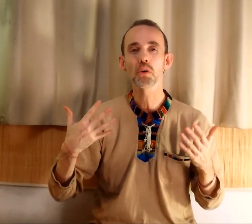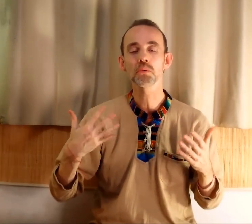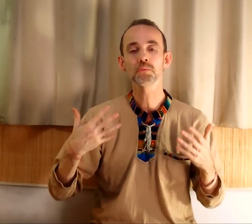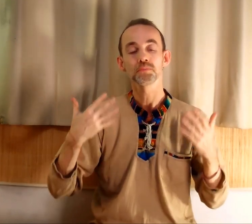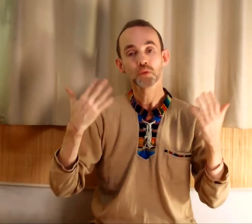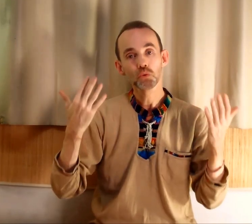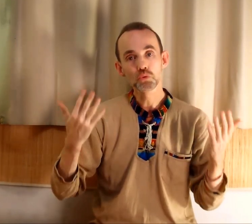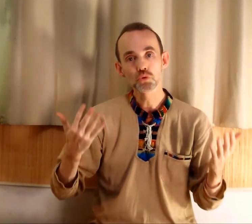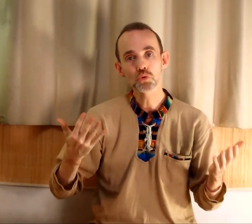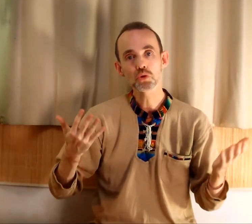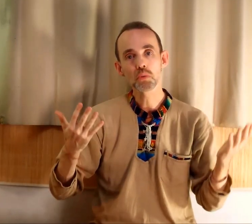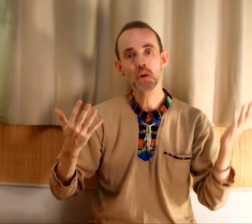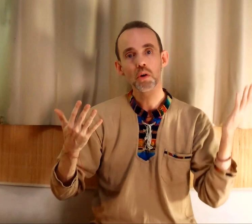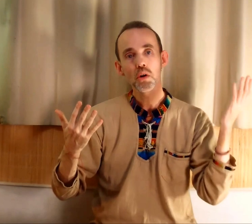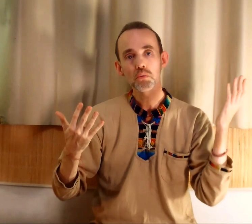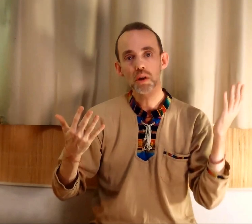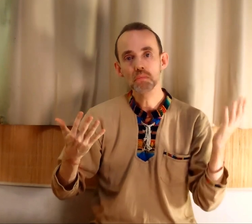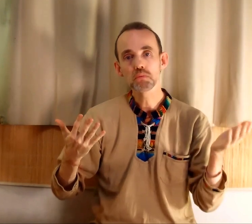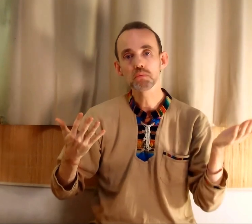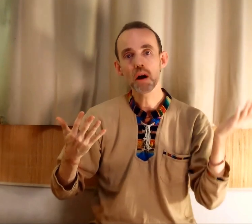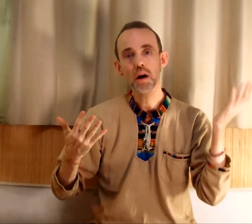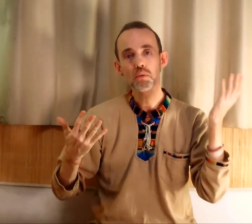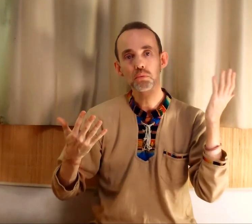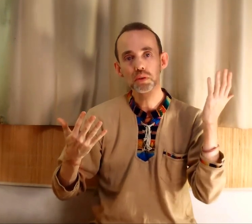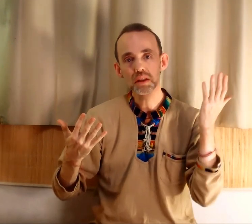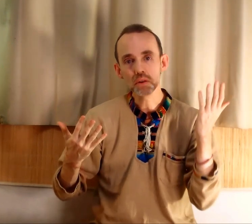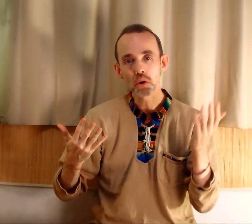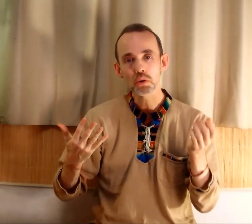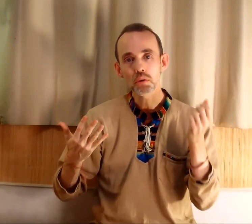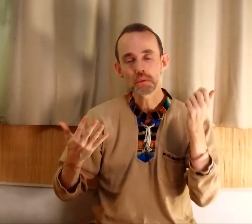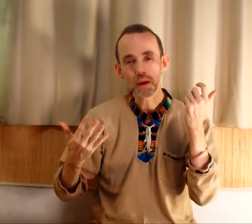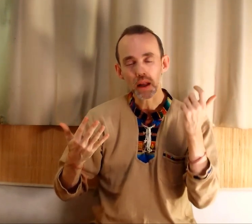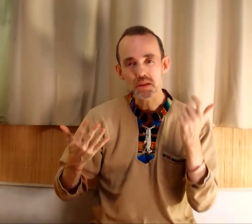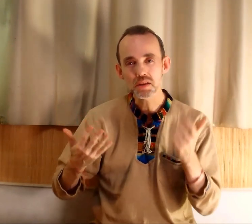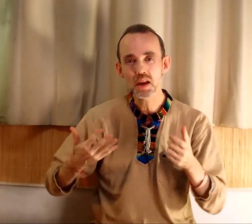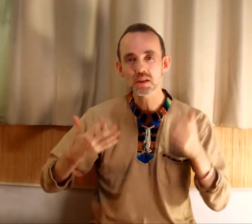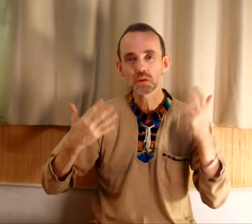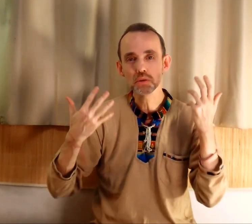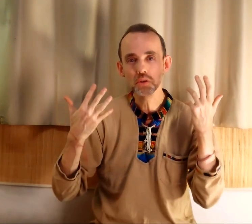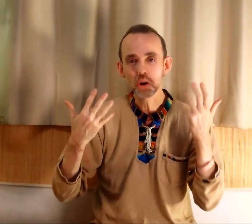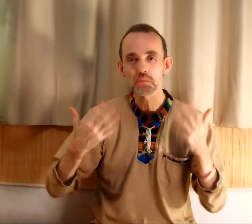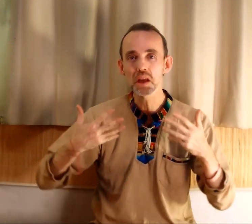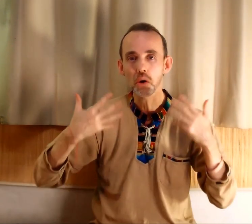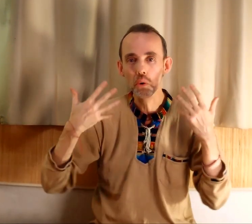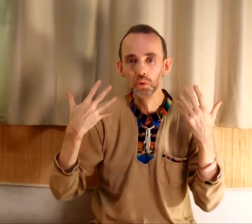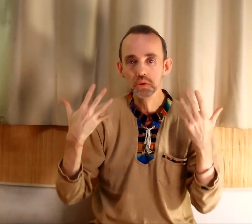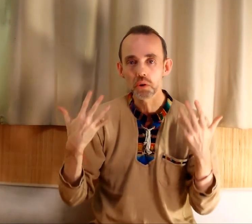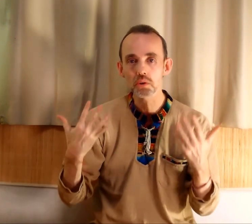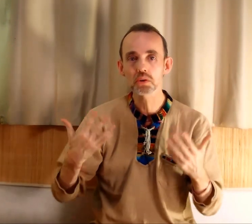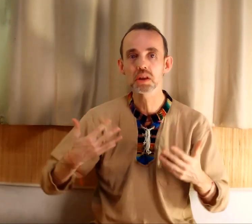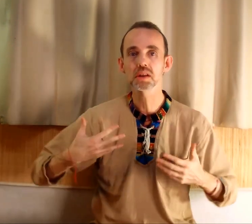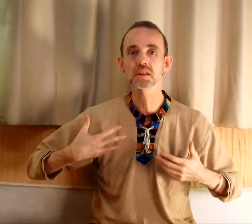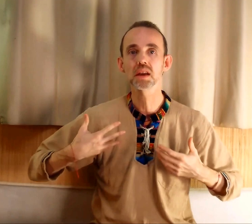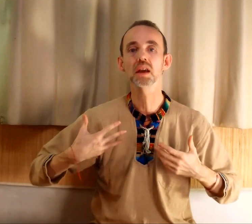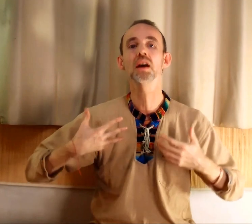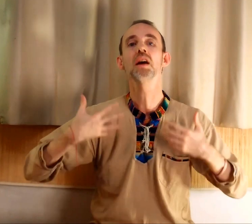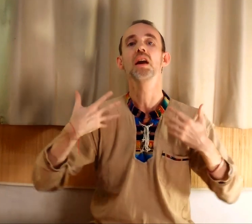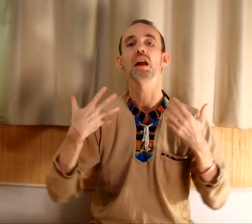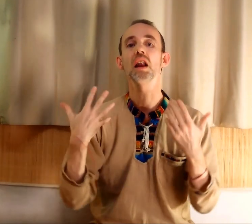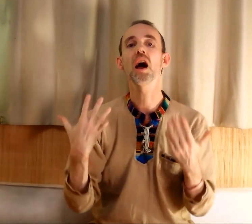temps où justement, vous allez pouvoir vous détendre, faire la sieste, dormir autant que nécessaire. Et